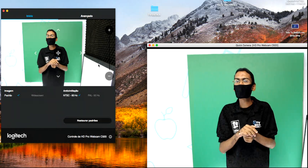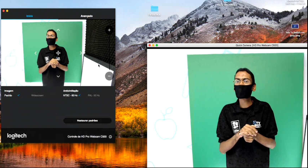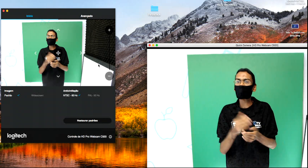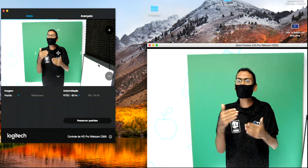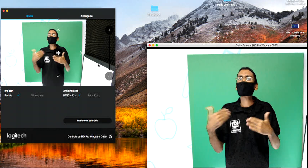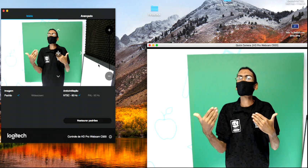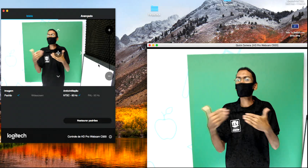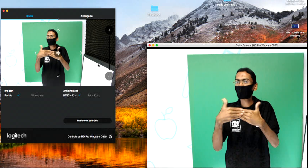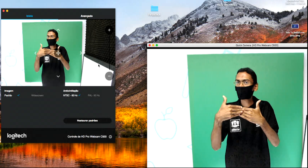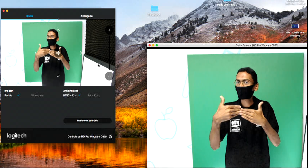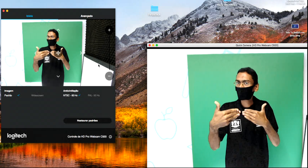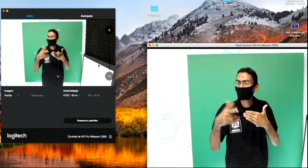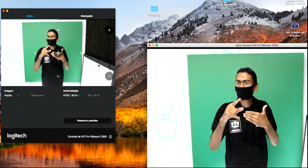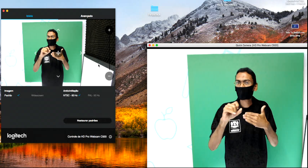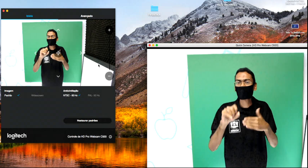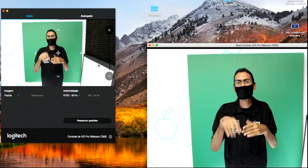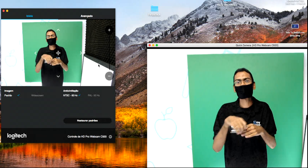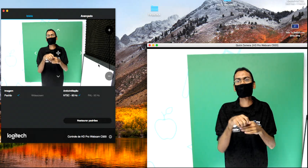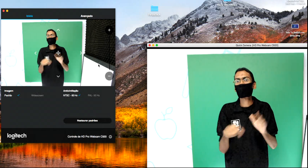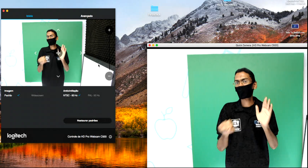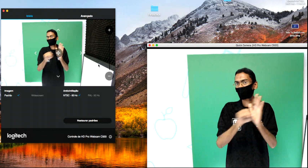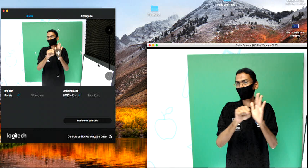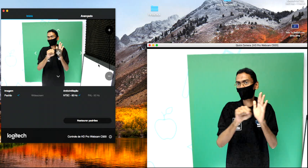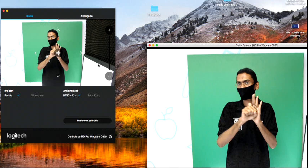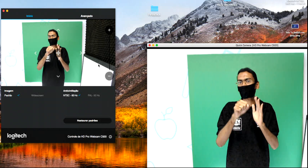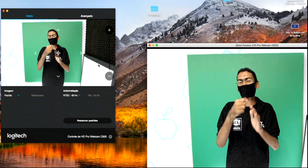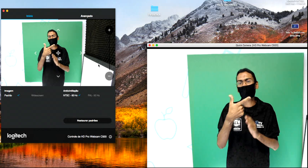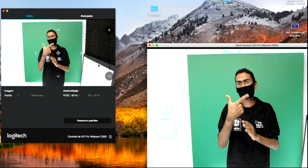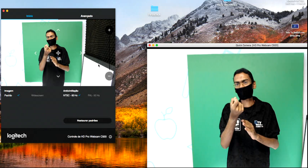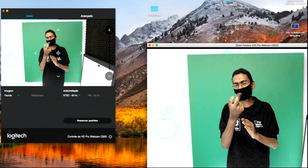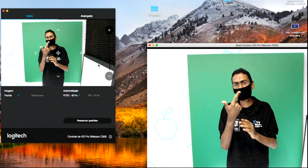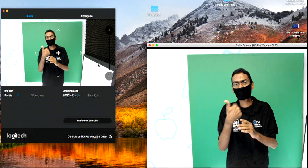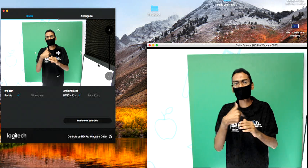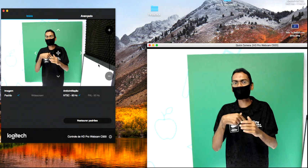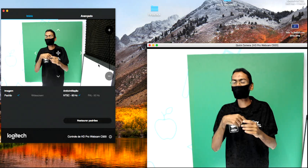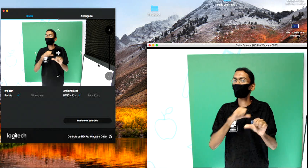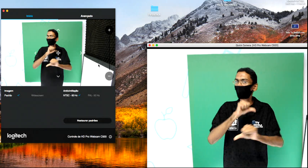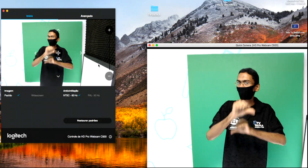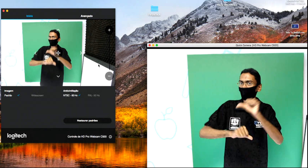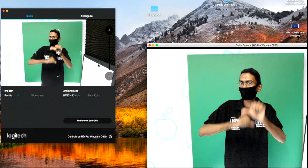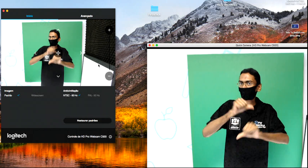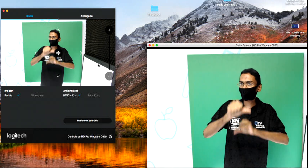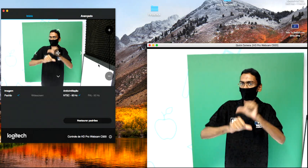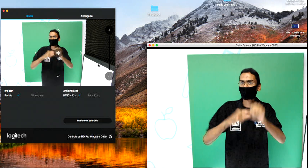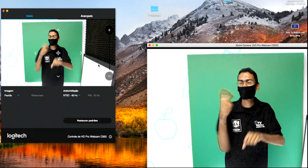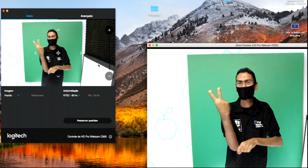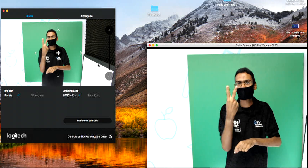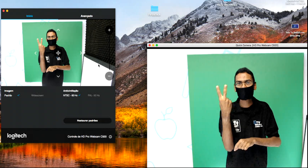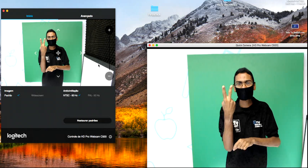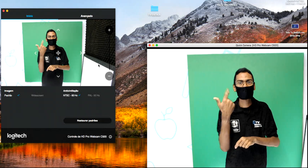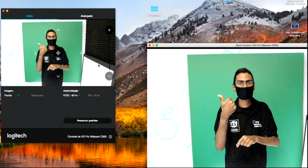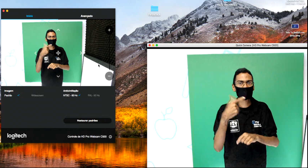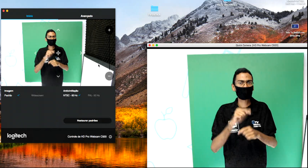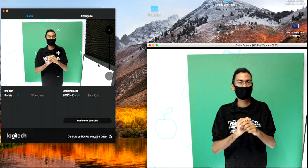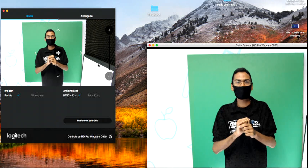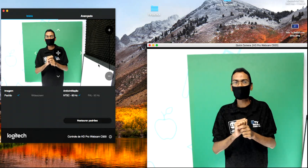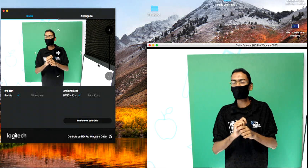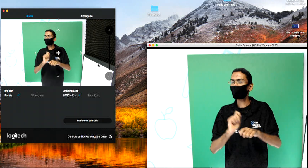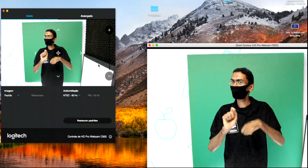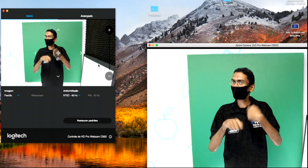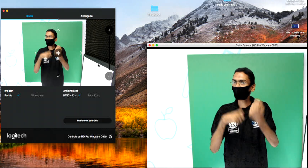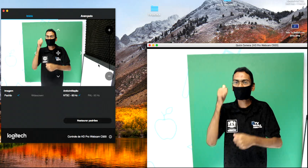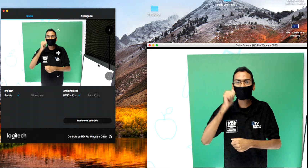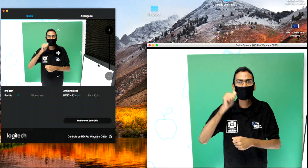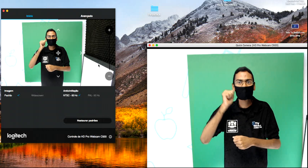houve uma nova transição de valores. No pós-segunda guerra, com a emancipação sexual e econômica da mulher e na